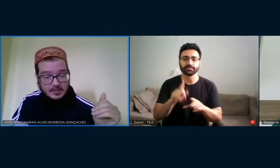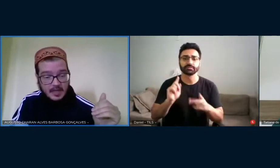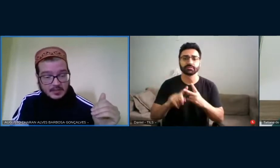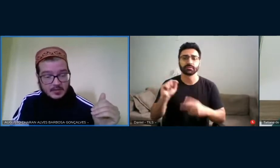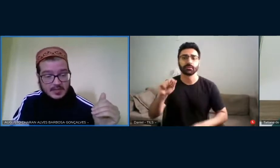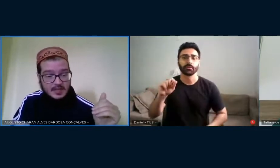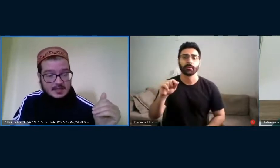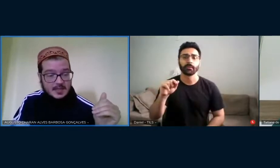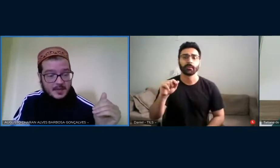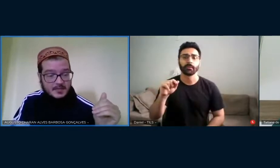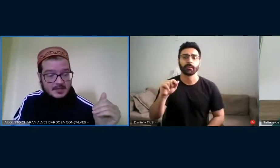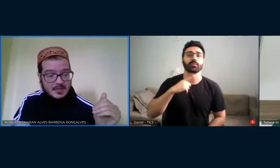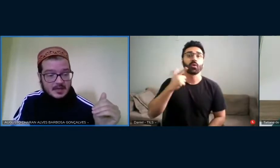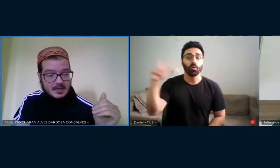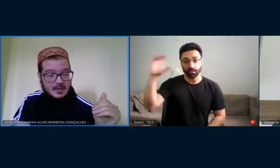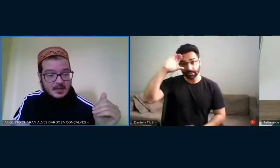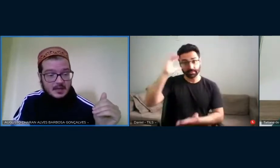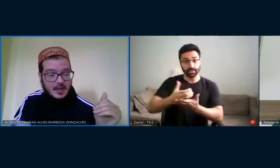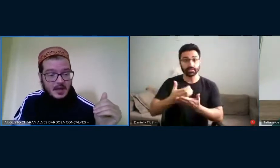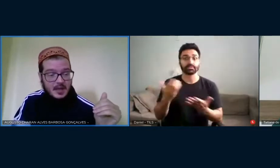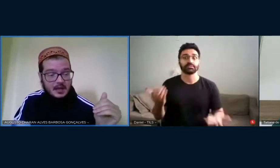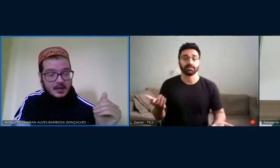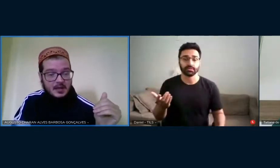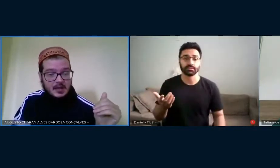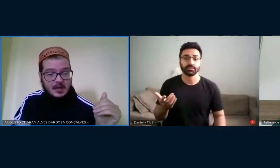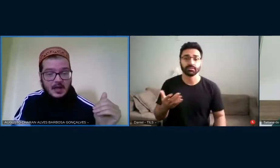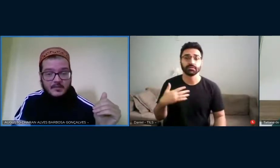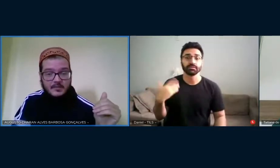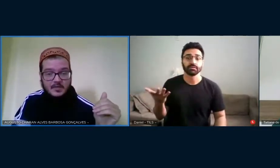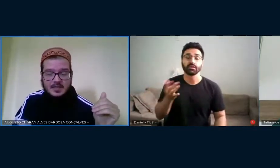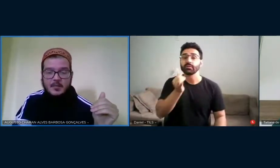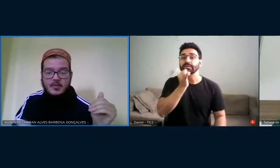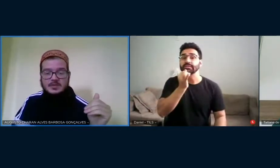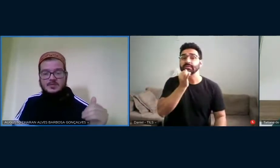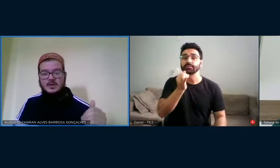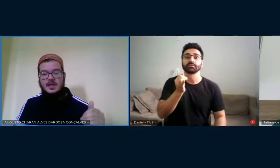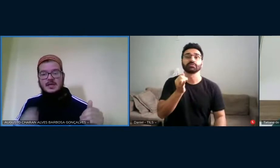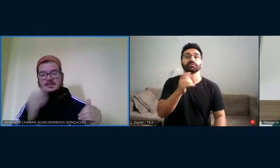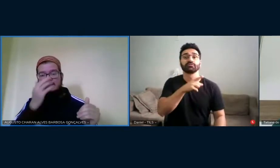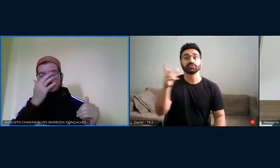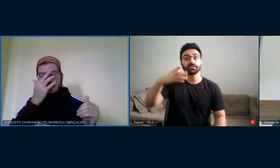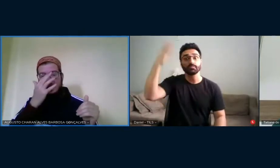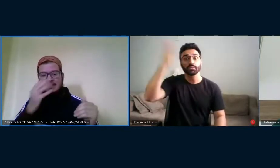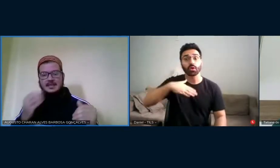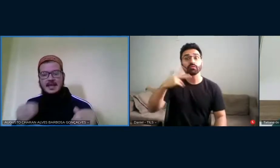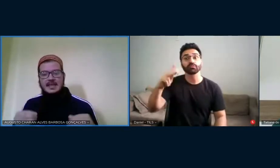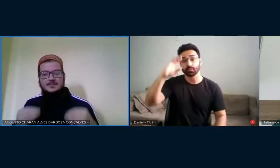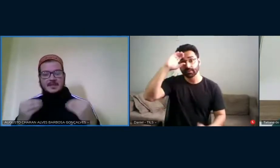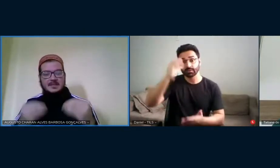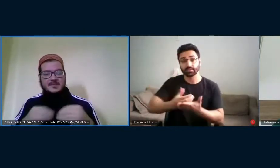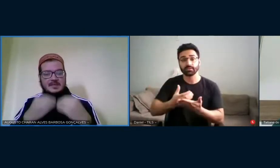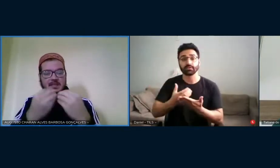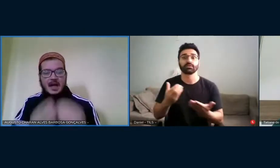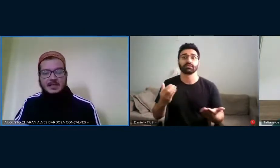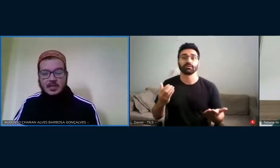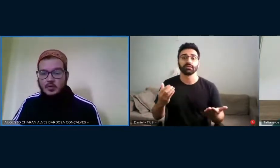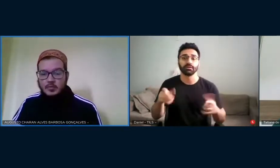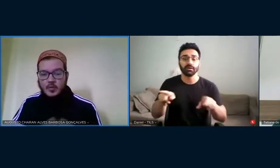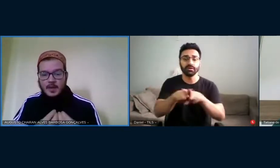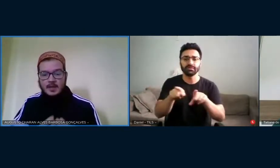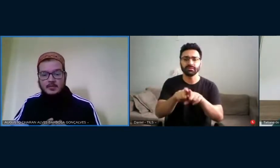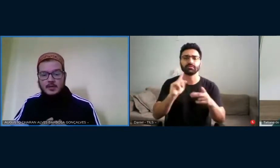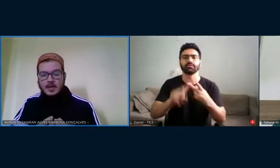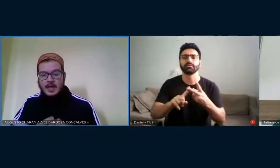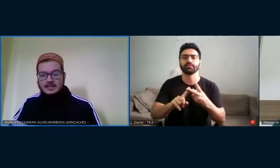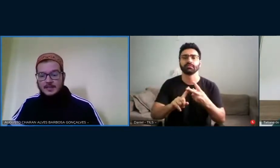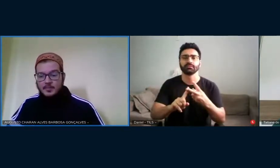Então, Tati, eu gostaria de dizer para você que você demonstra em sua tese essa especificidade a